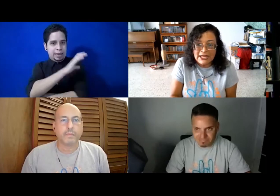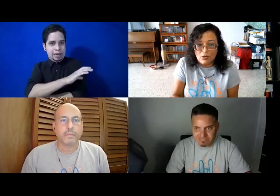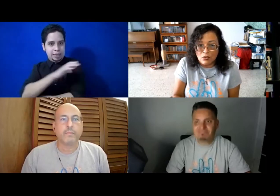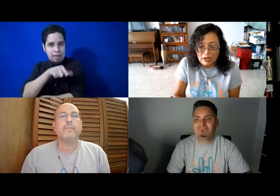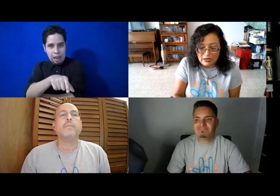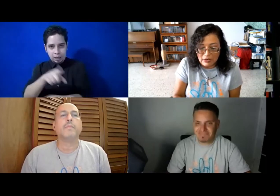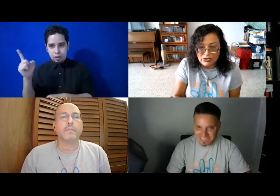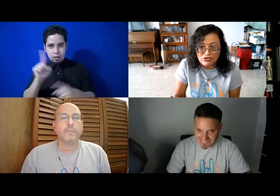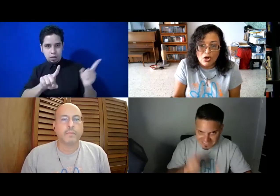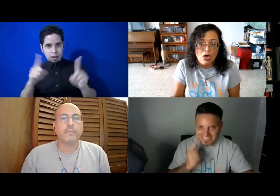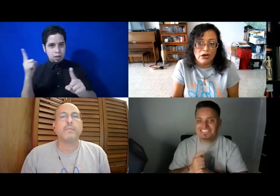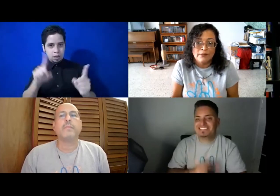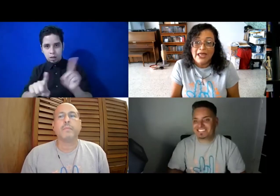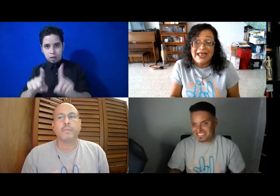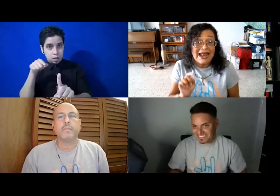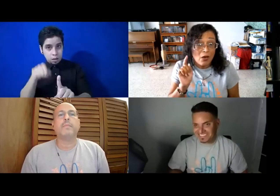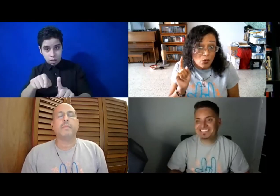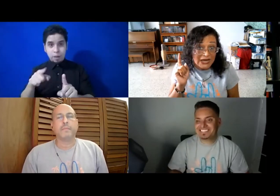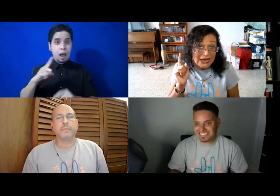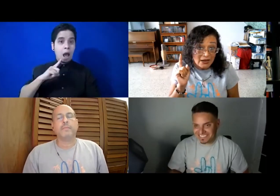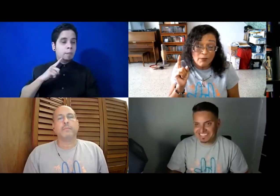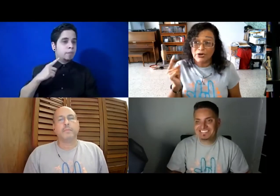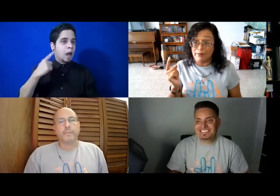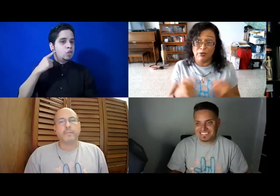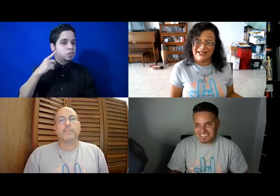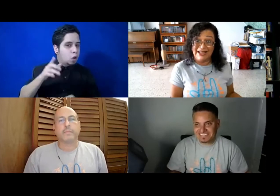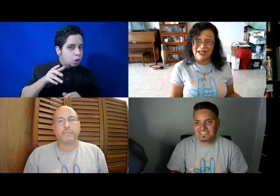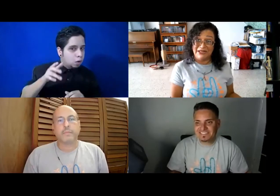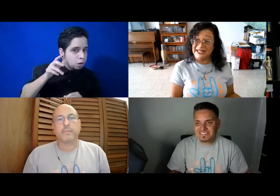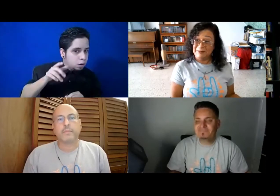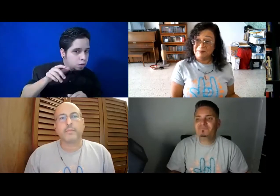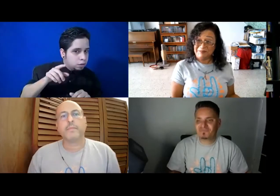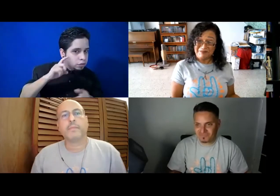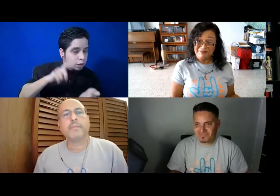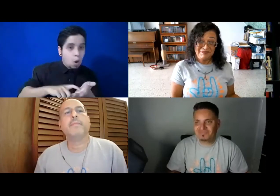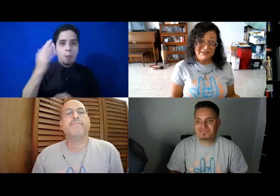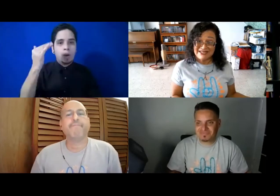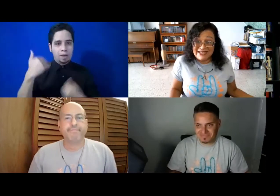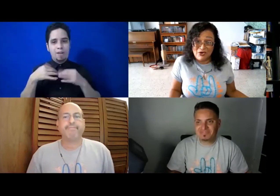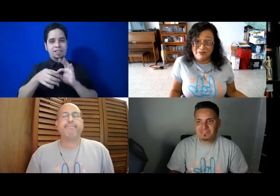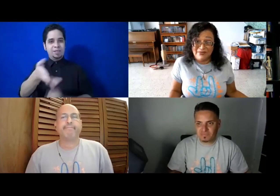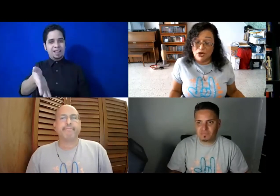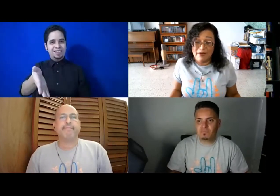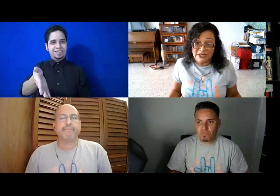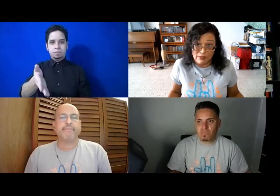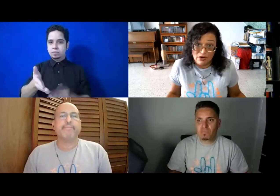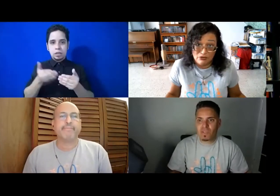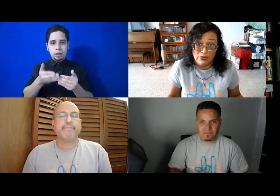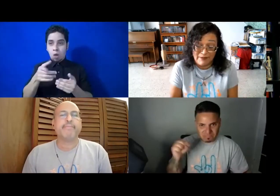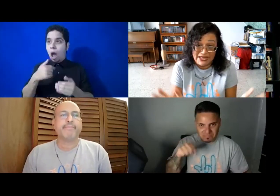o la audición, es la única, ¿por qué? Porque tienen intérprete. Es sencillo, ellos van, me dicen, bueno, yo voy a para